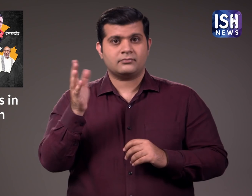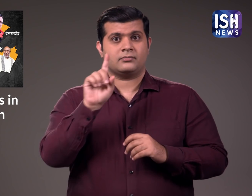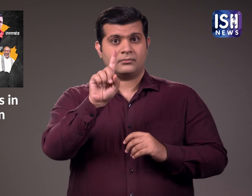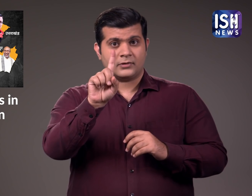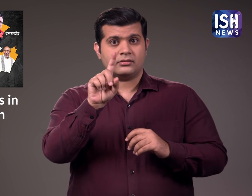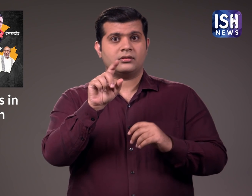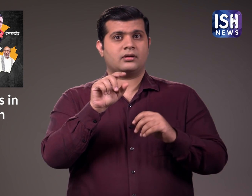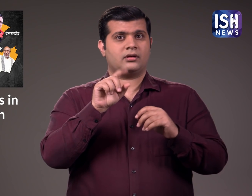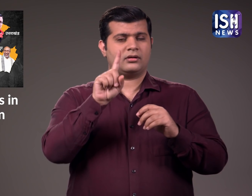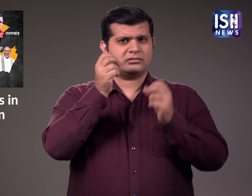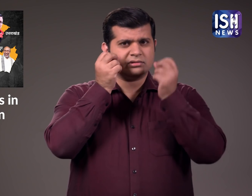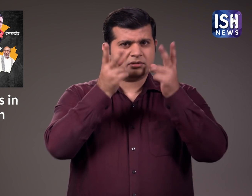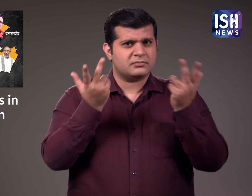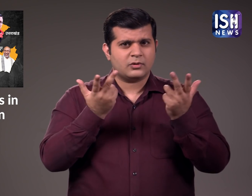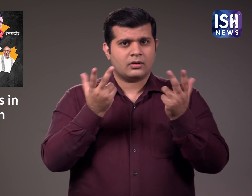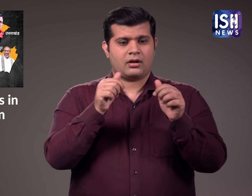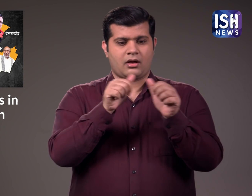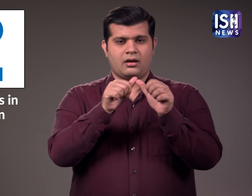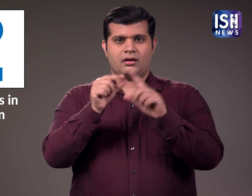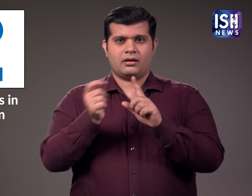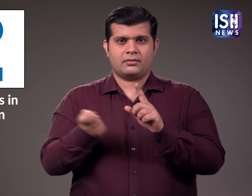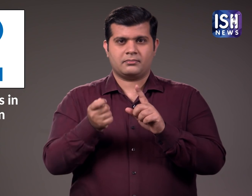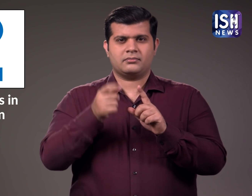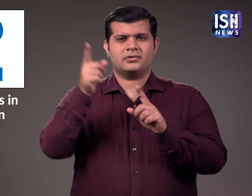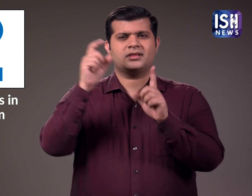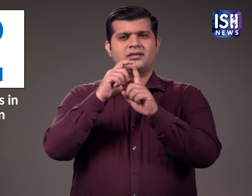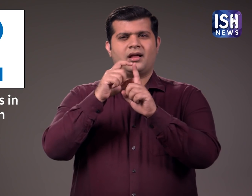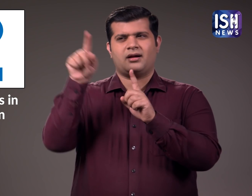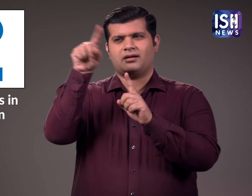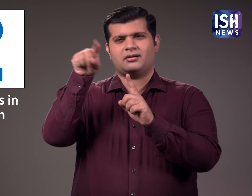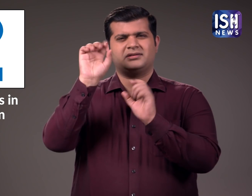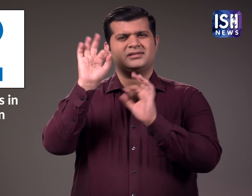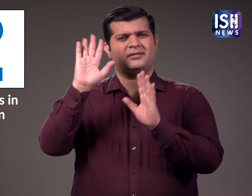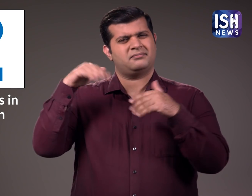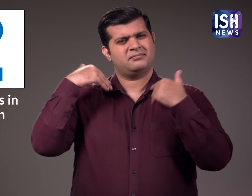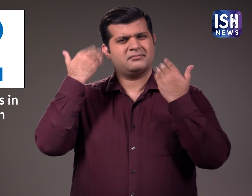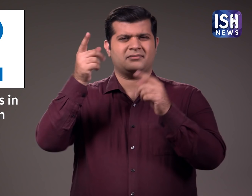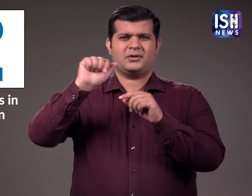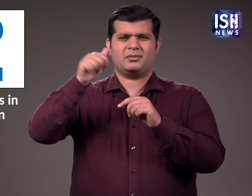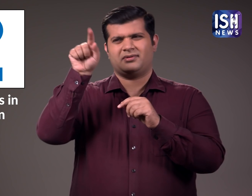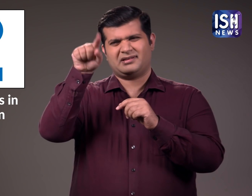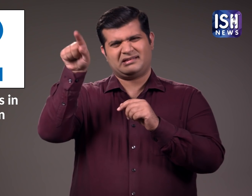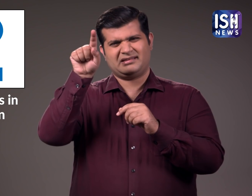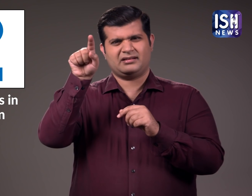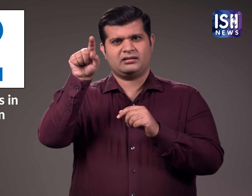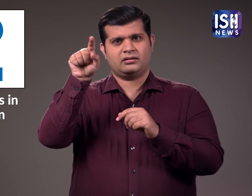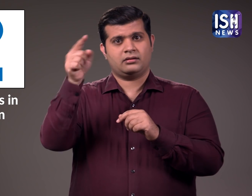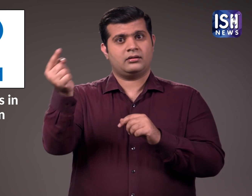हैरानी की बाद यह है कि दिल्ली से शेत्रिय उमिद्वार आम आदमी पार्टी पहली बार पंजाब में सत्ता में आई है